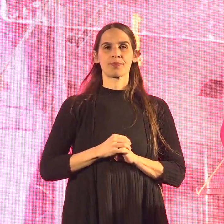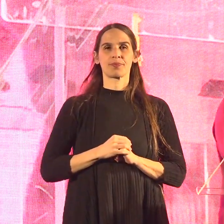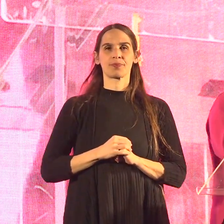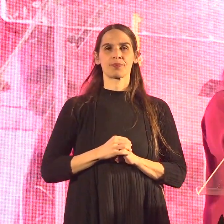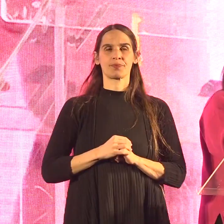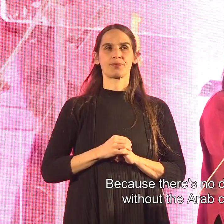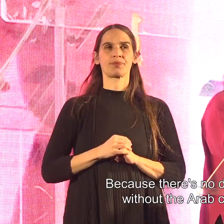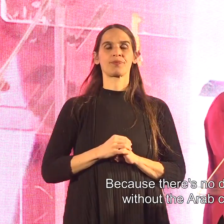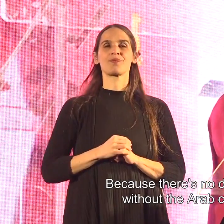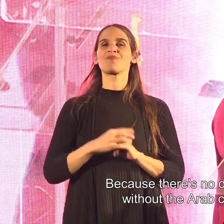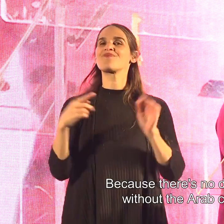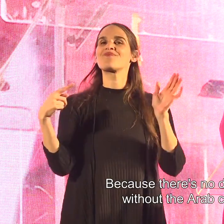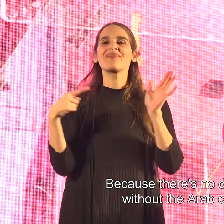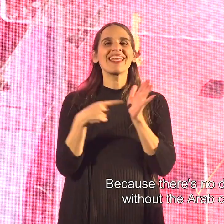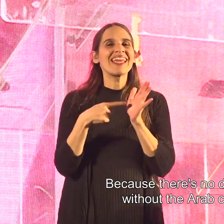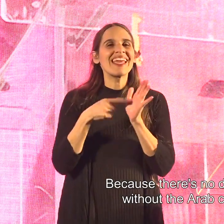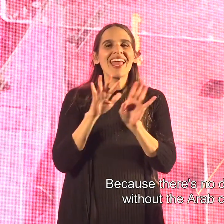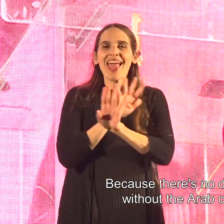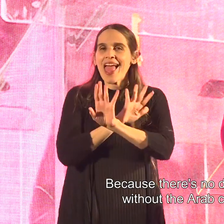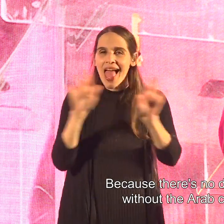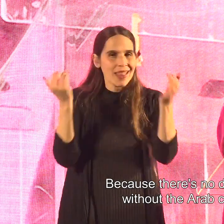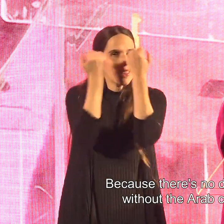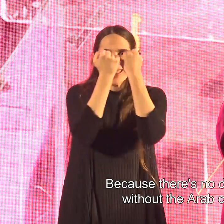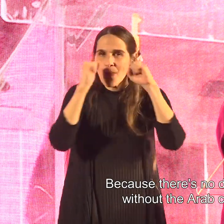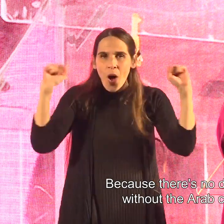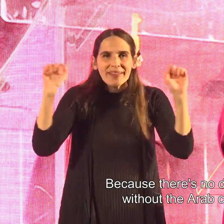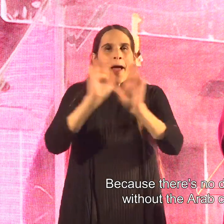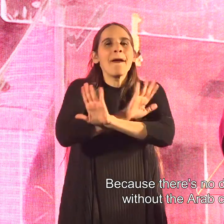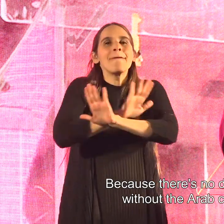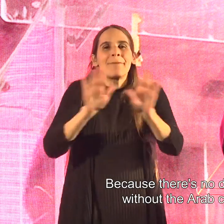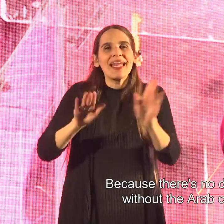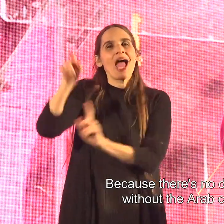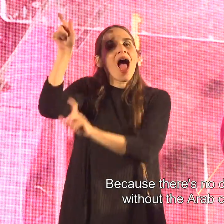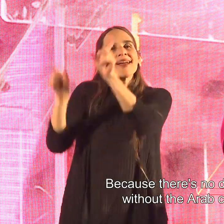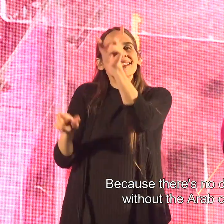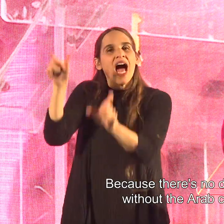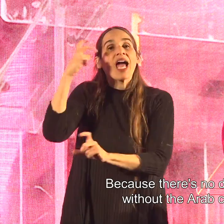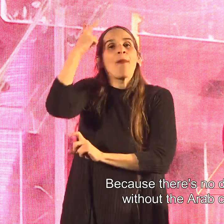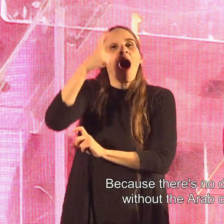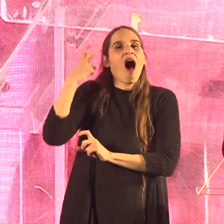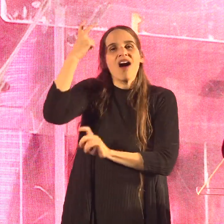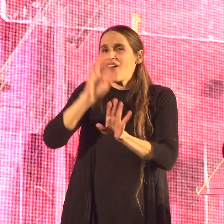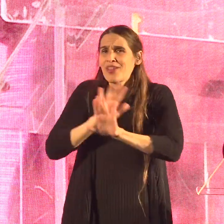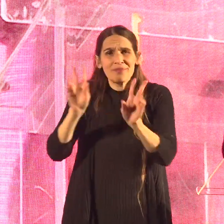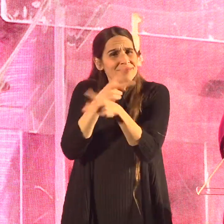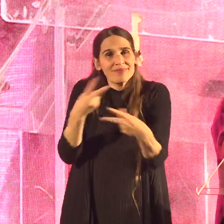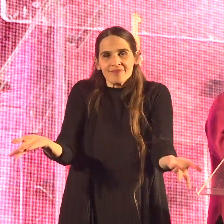כי אין דמוקרטיה בלי האזרחים הערבים